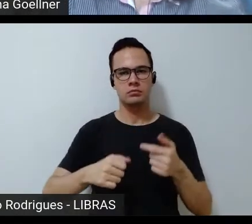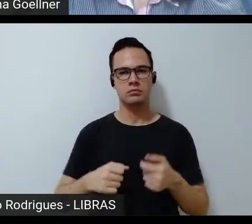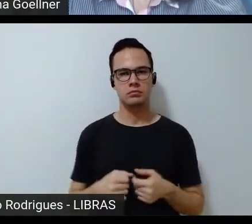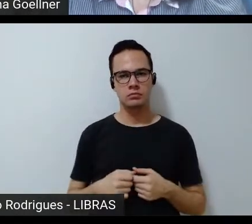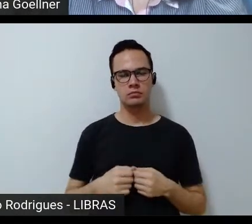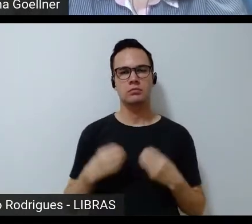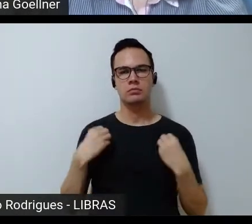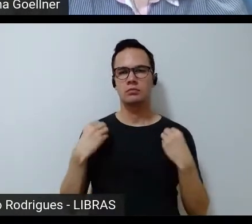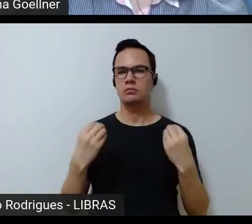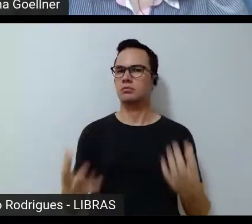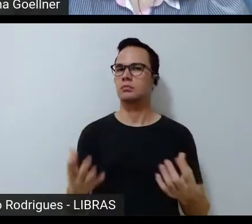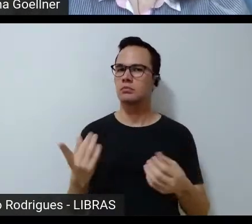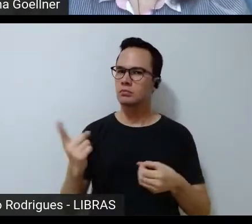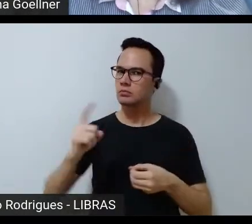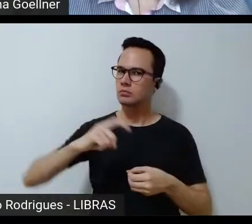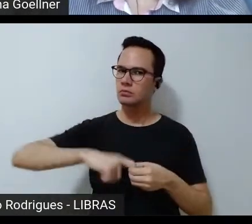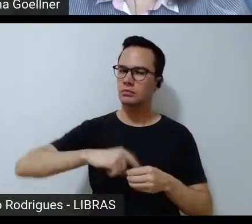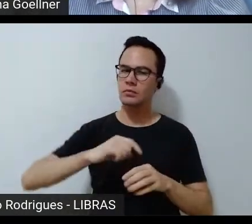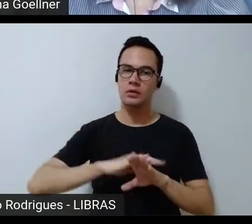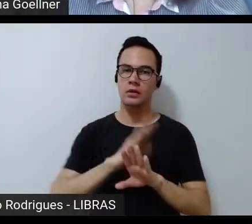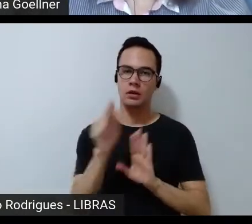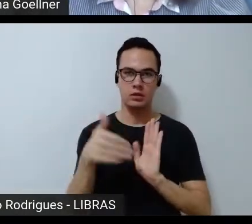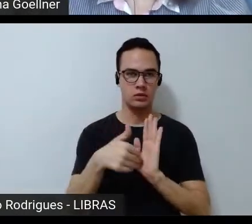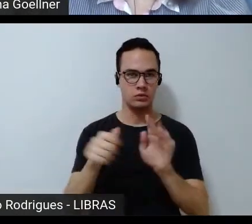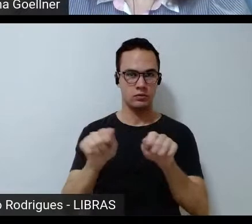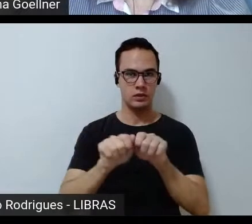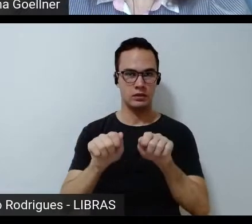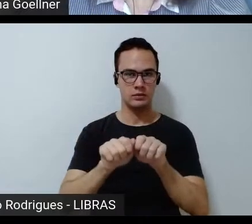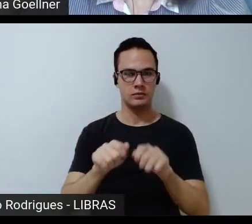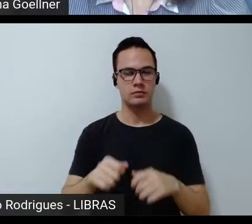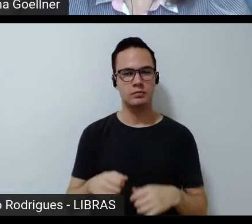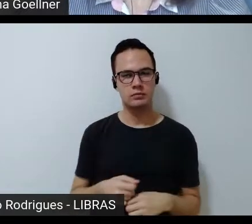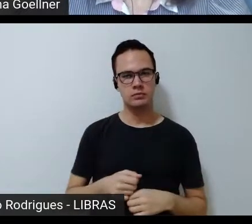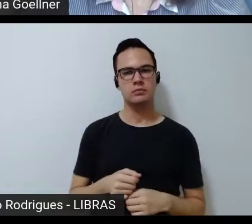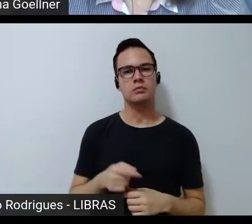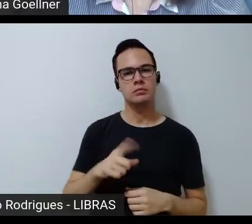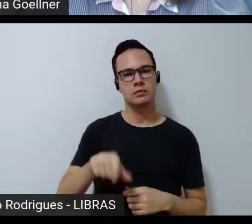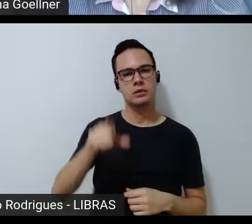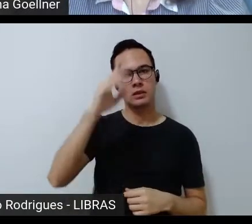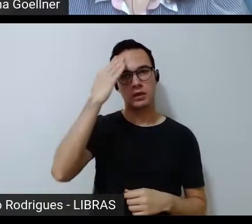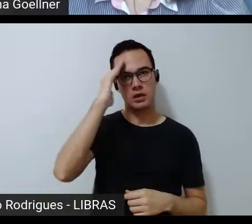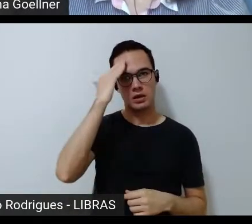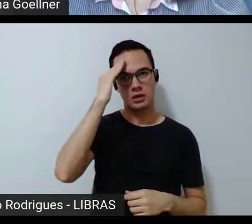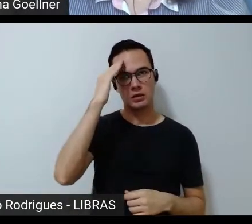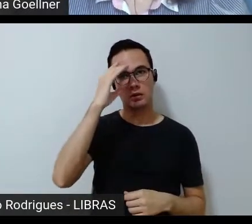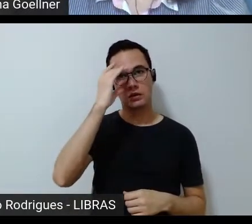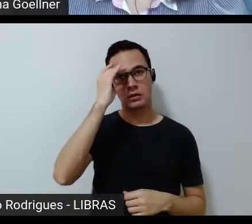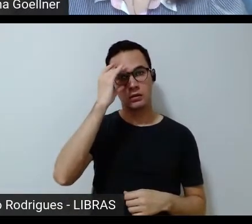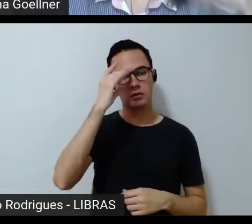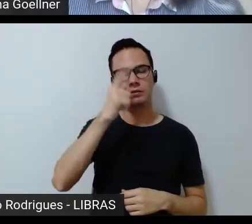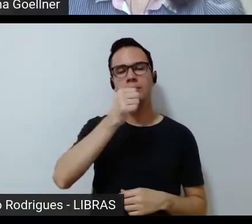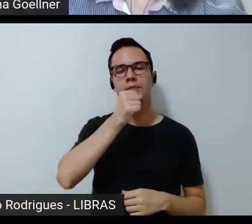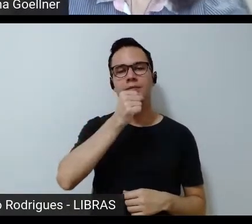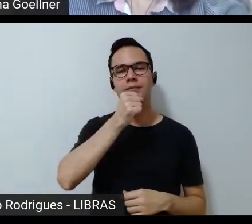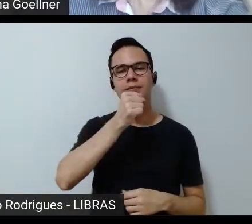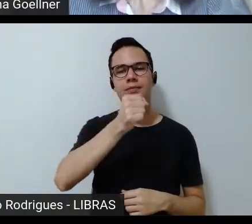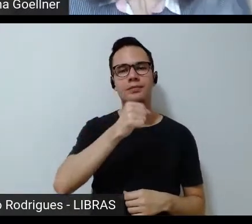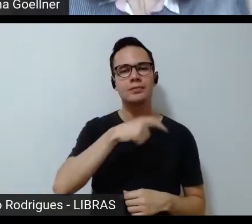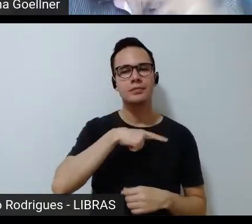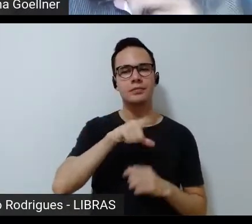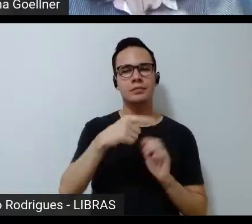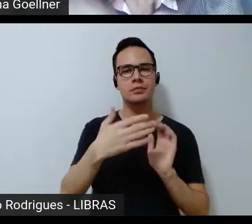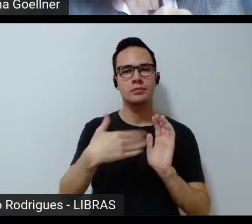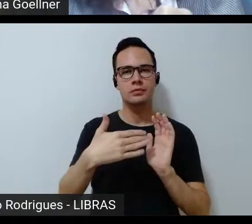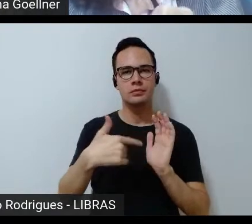devolver tudo aquilo que a gente faz né então para vocês terem uma ideia dessas entrevistas resultou o livro